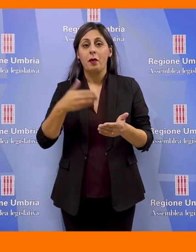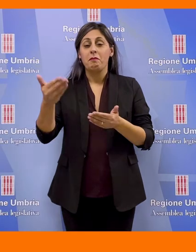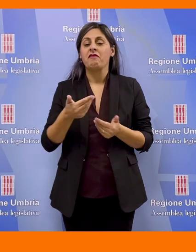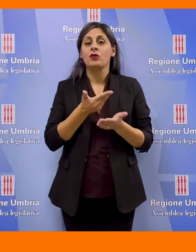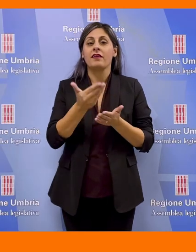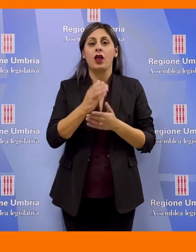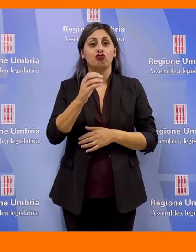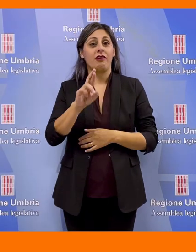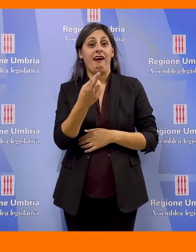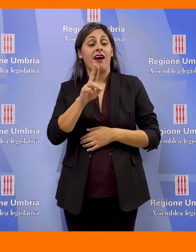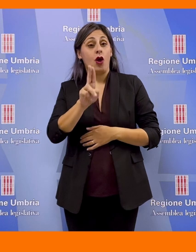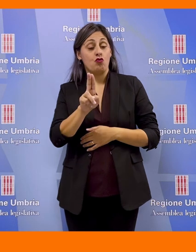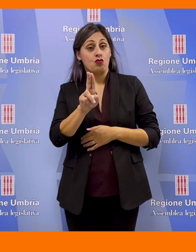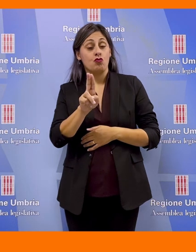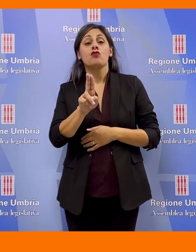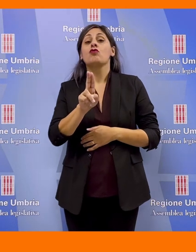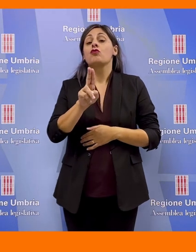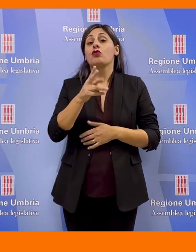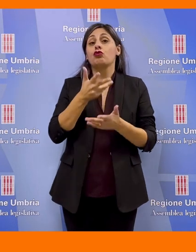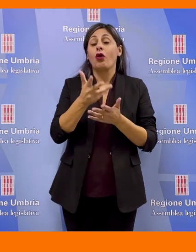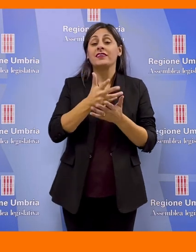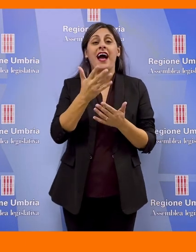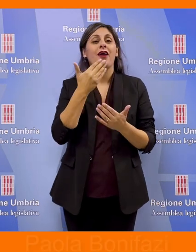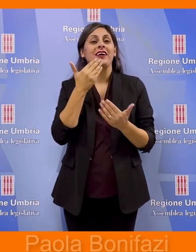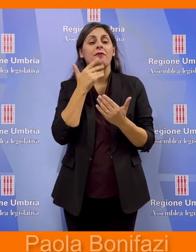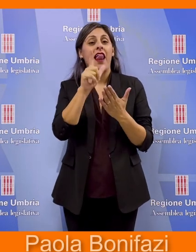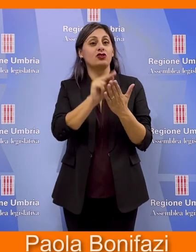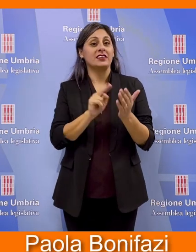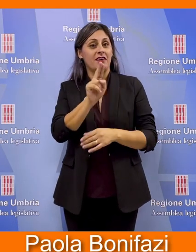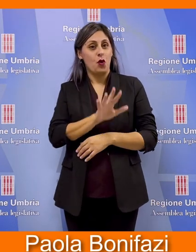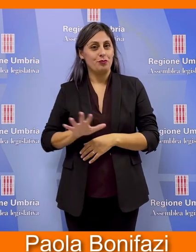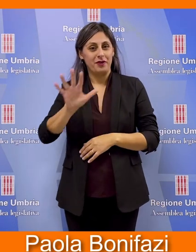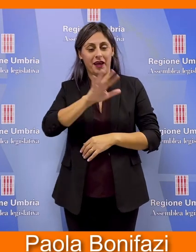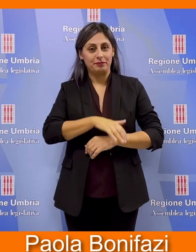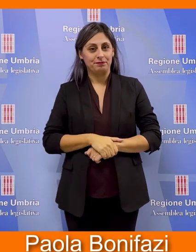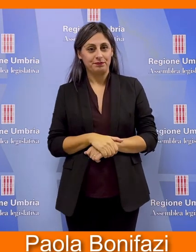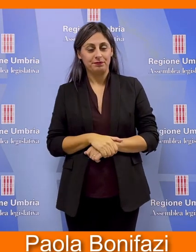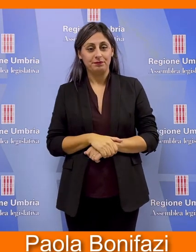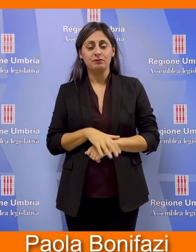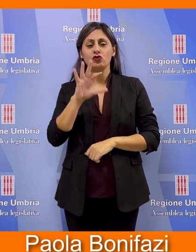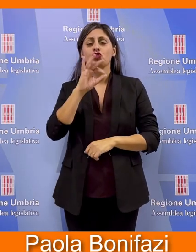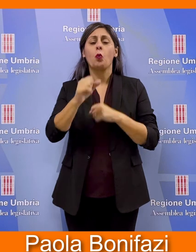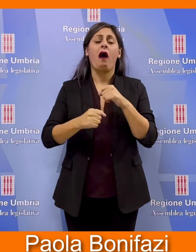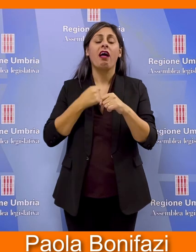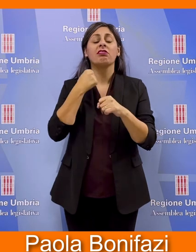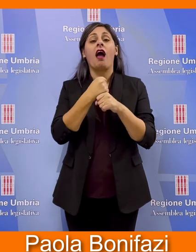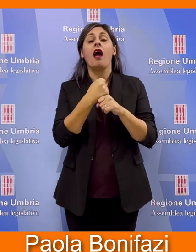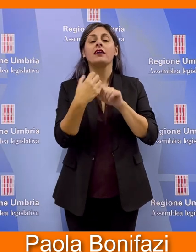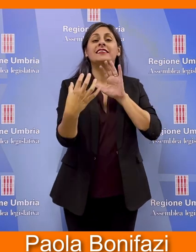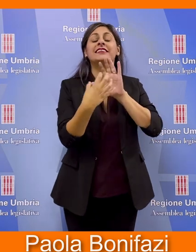Benvenuti a TeleCRU, notiziario dell'Assemblea Legislativa dell'Umbria. 50 anni di stemma regionale,